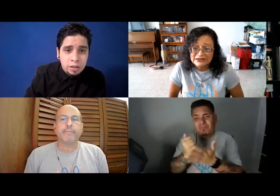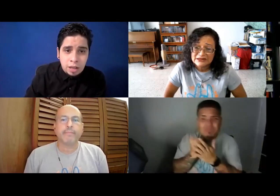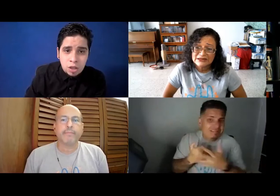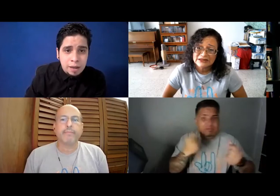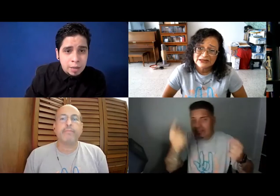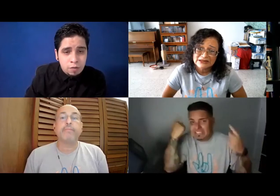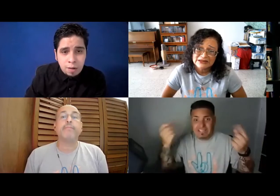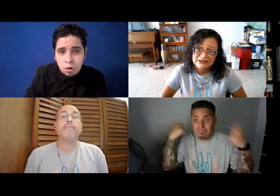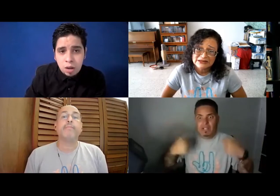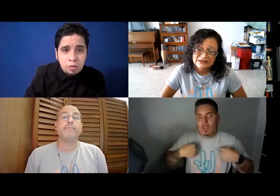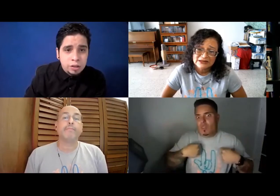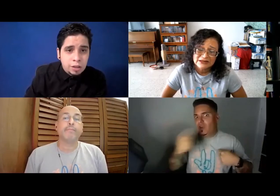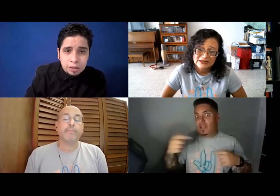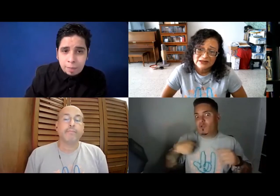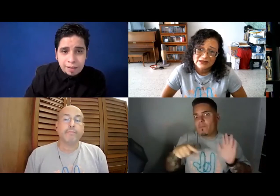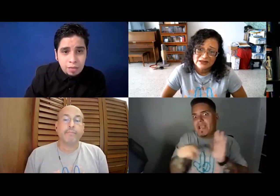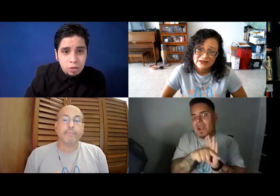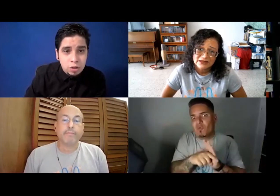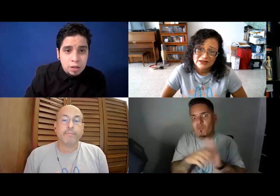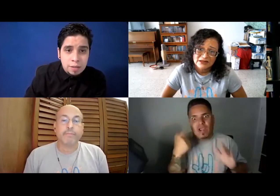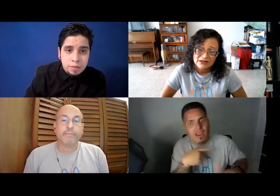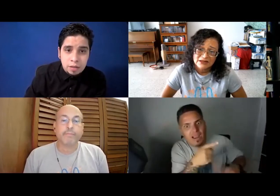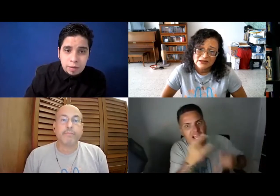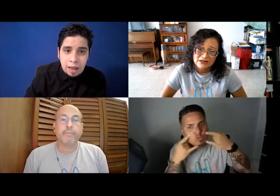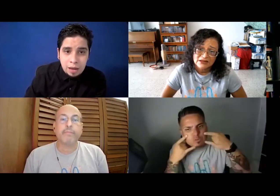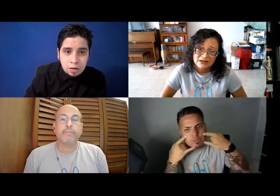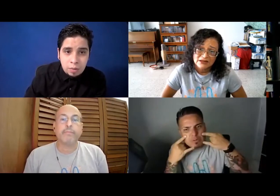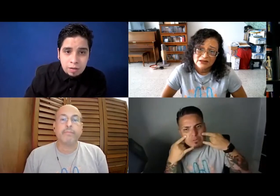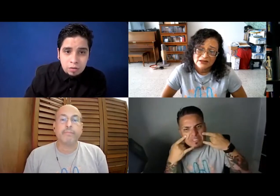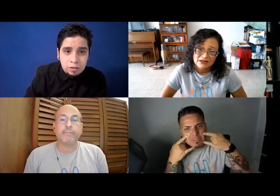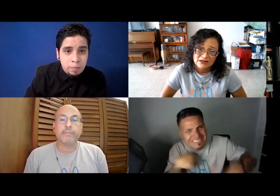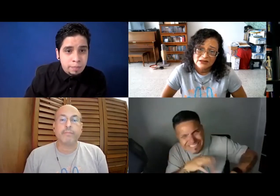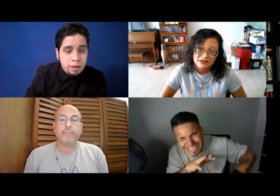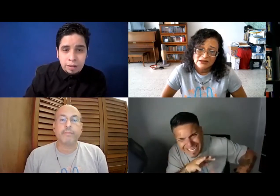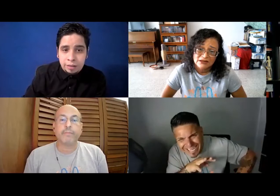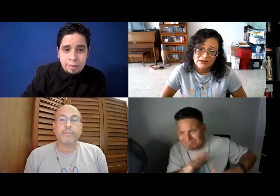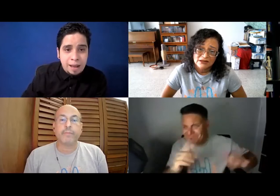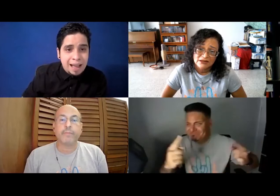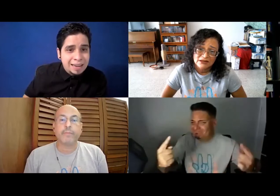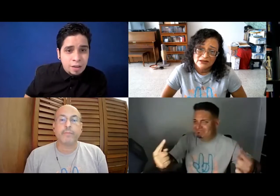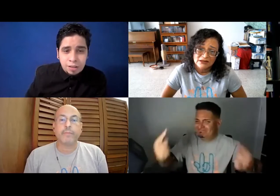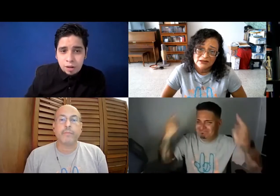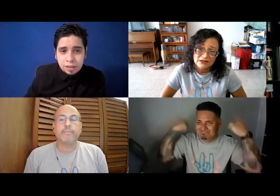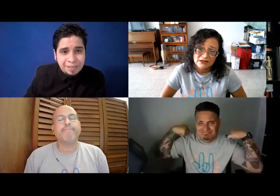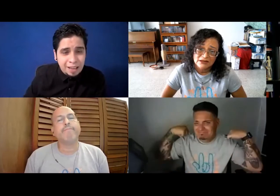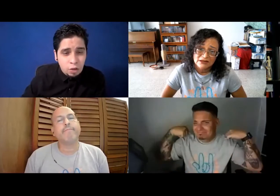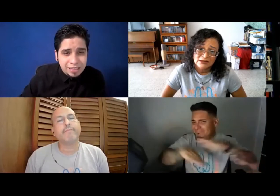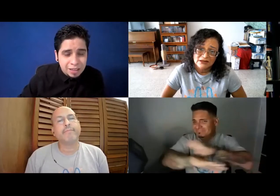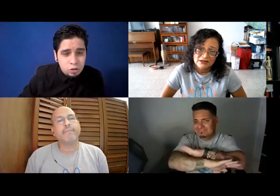ayúdame aquí, por favor, no entiendo qué está pasando, y verdad, yo veo la situación, tienen mascarilla, yo entiendo qué está pasando, no entiendo